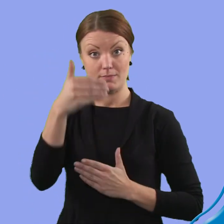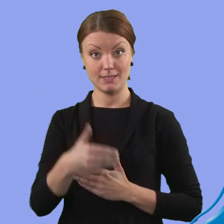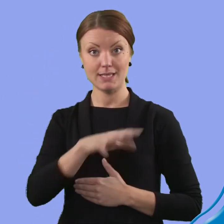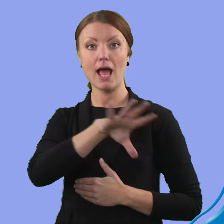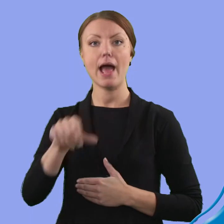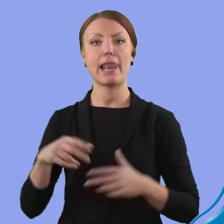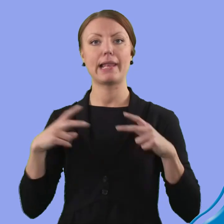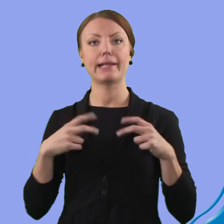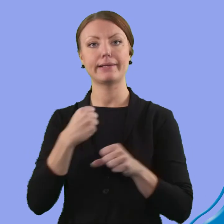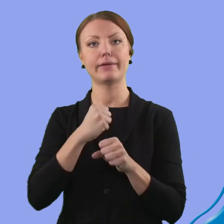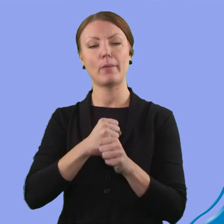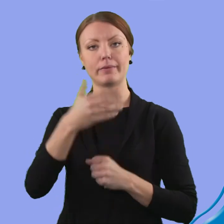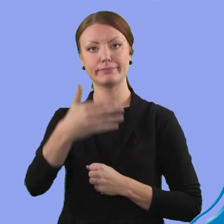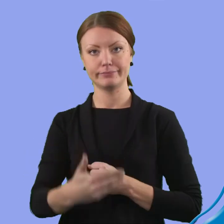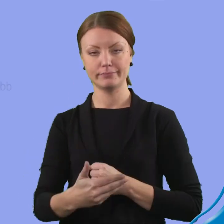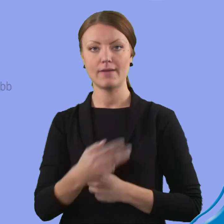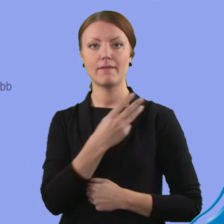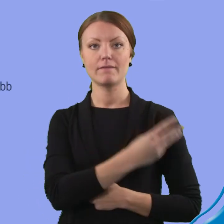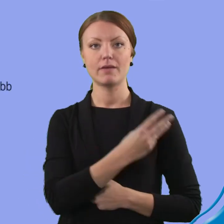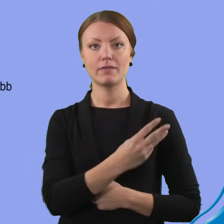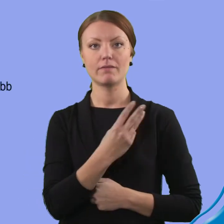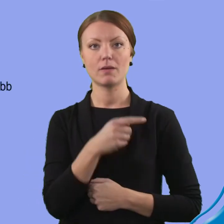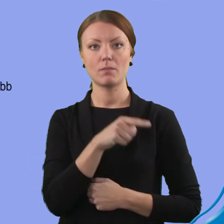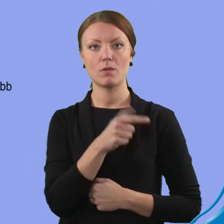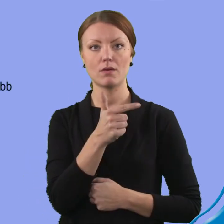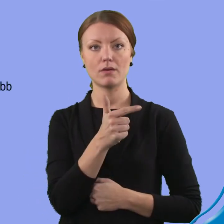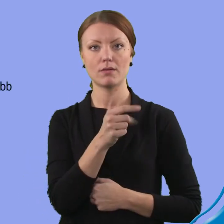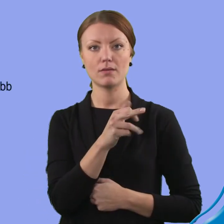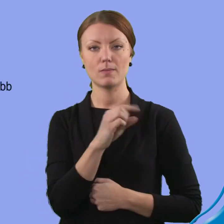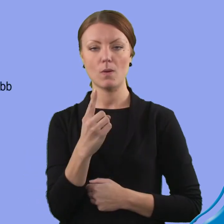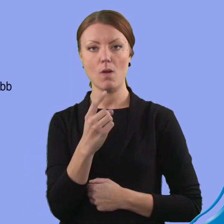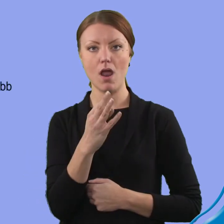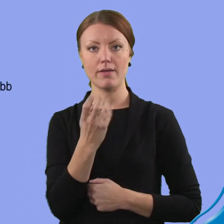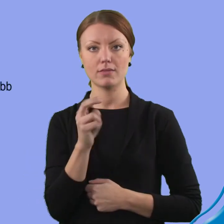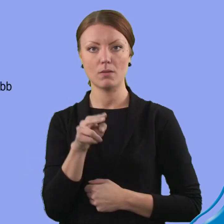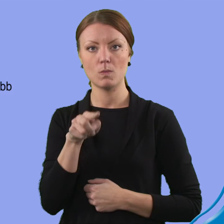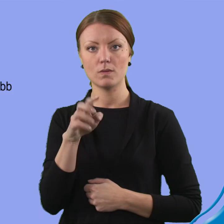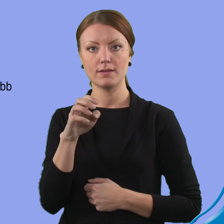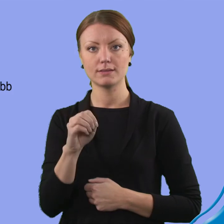Alla lediga jobb hittar du på vår hemsida www.trollhattan.se